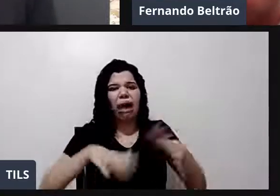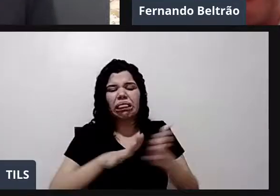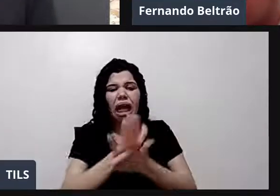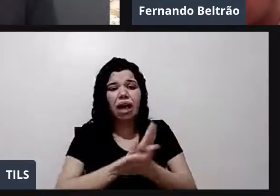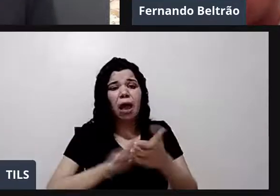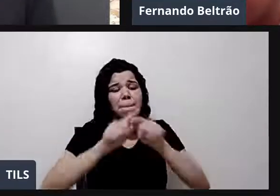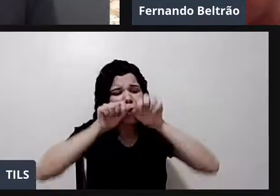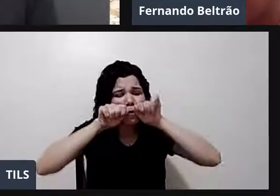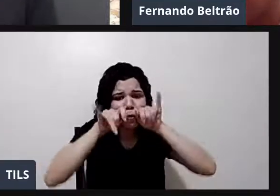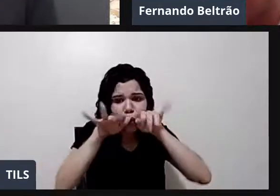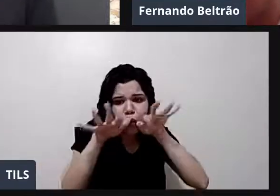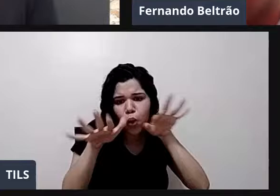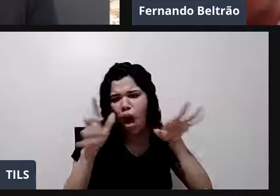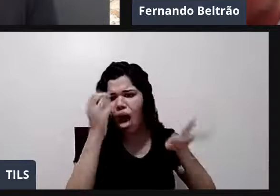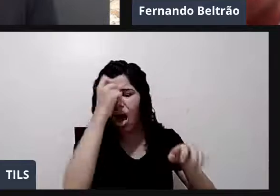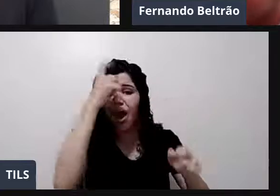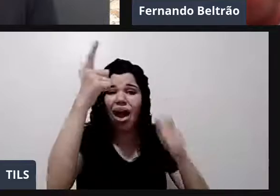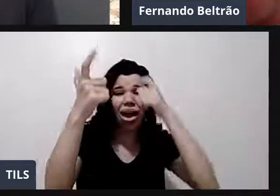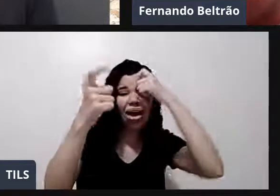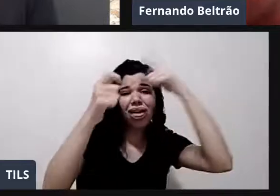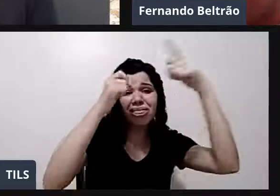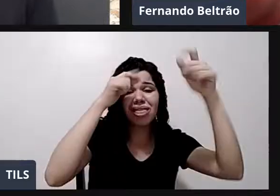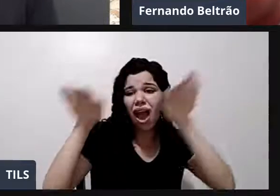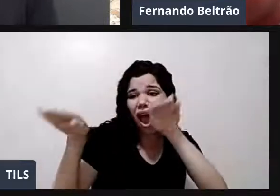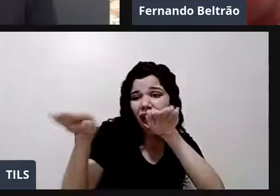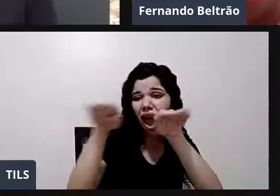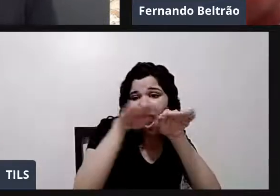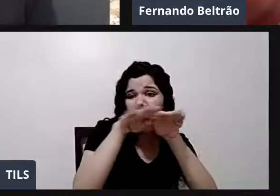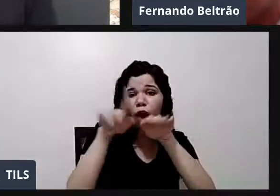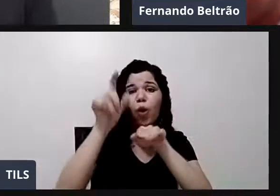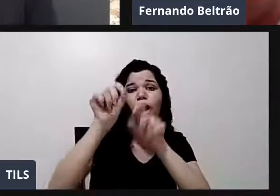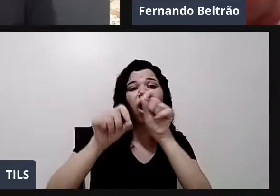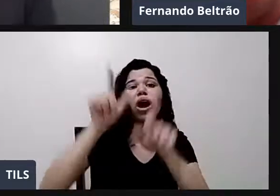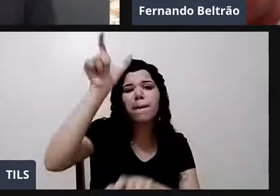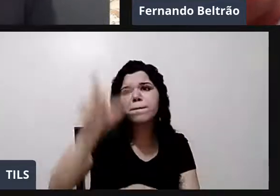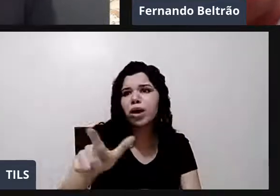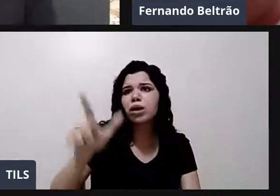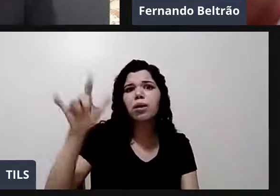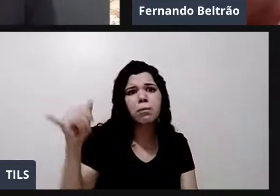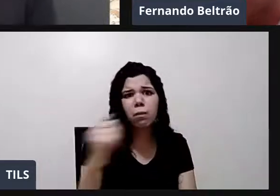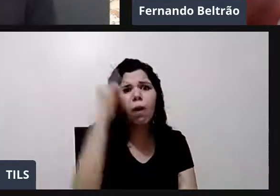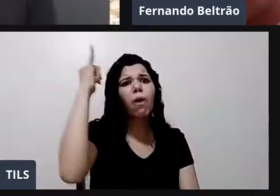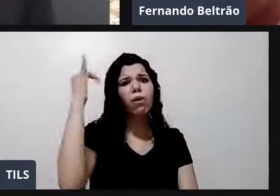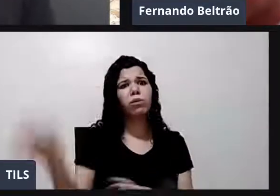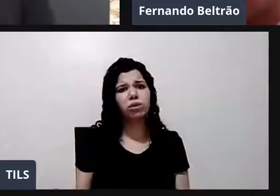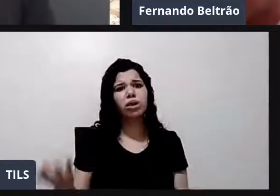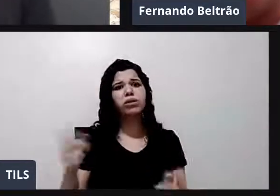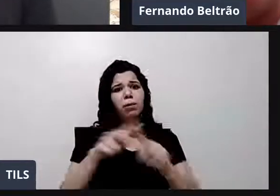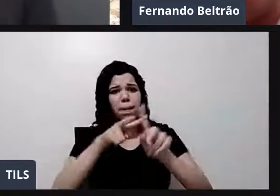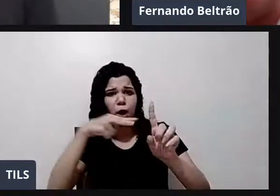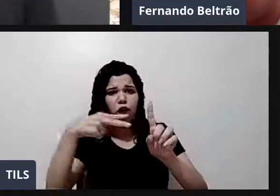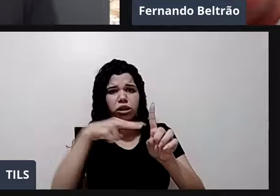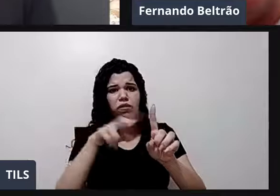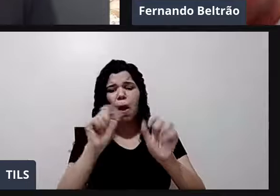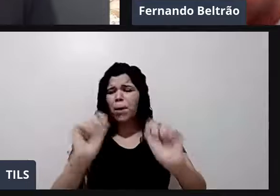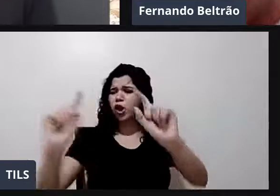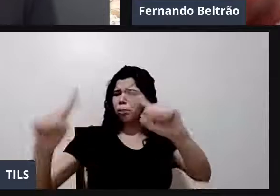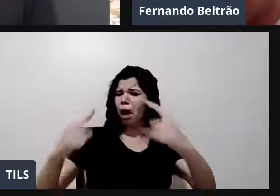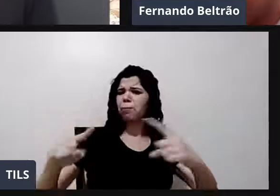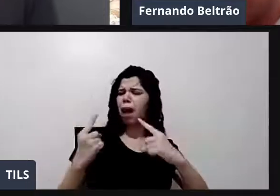ideia de que existe um grupo de pessoas importantes. Que alguém tem que olhar. Nem que seja pra me criticar. Entendeu? Eu recebi,